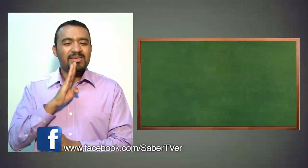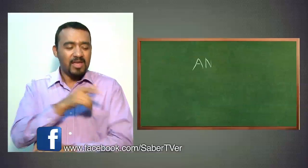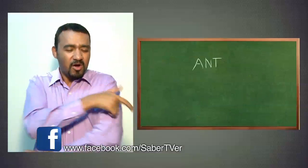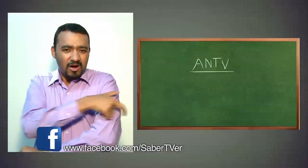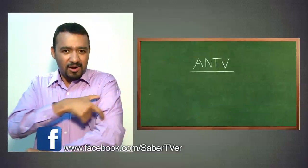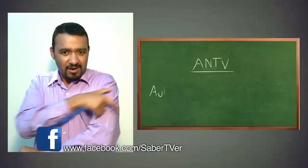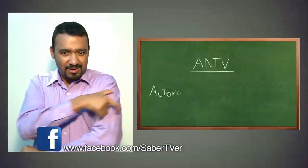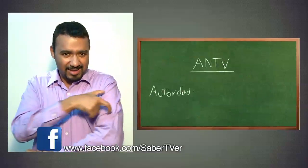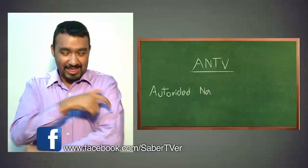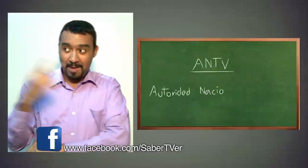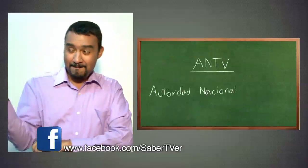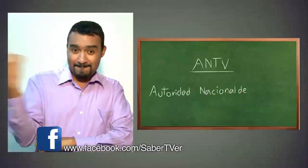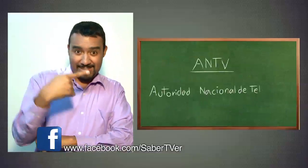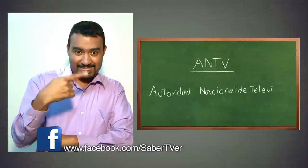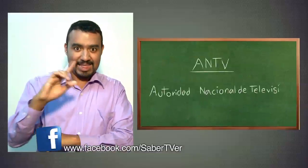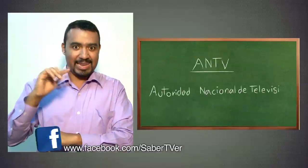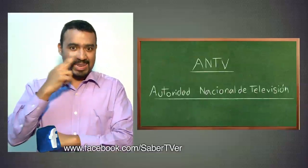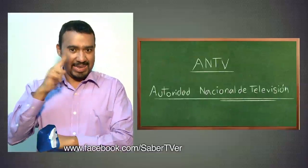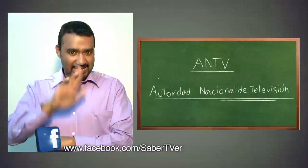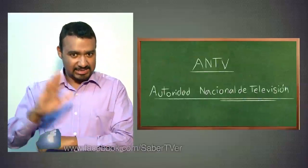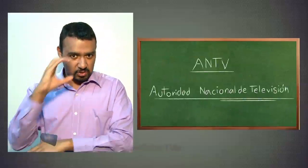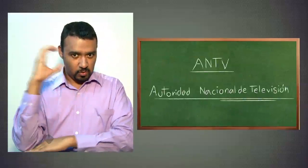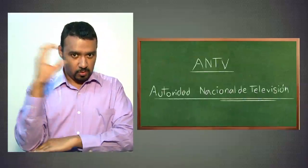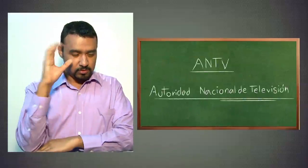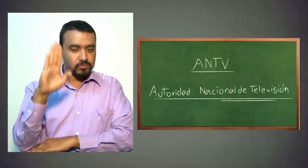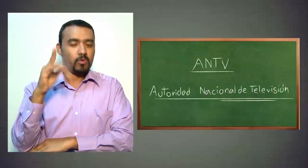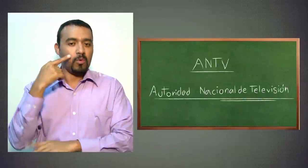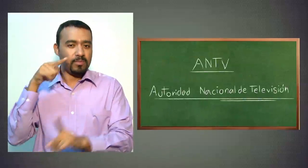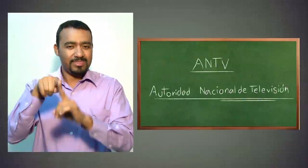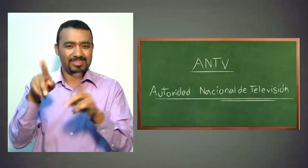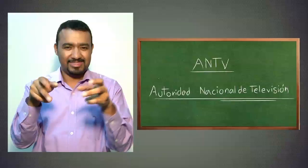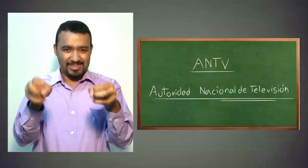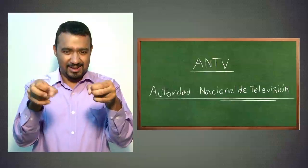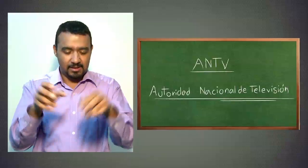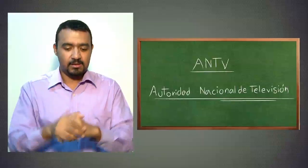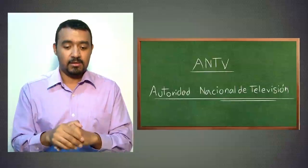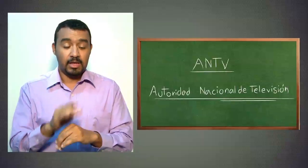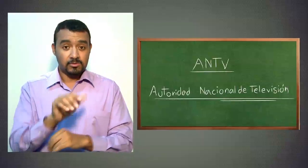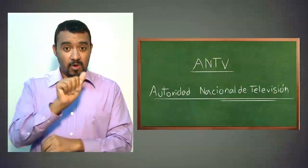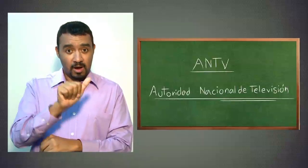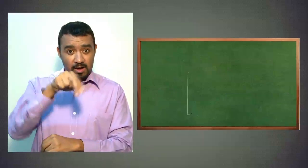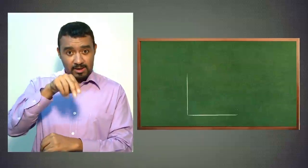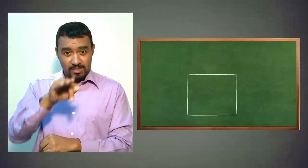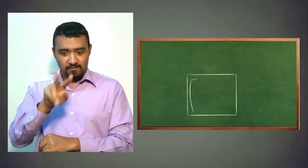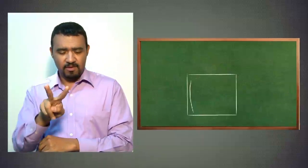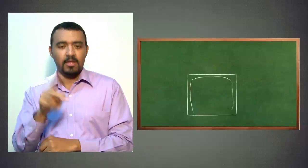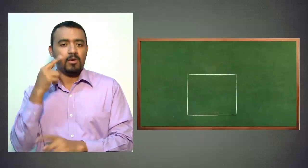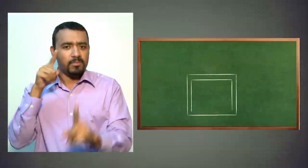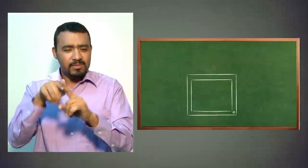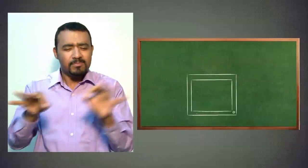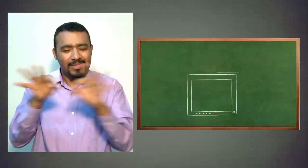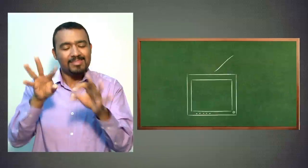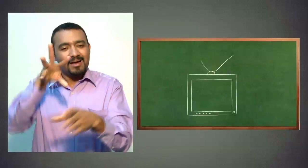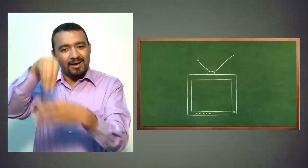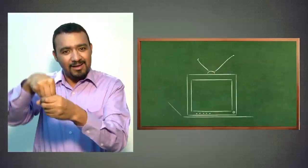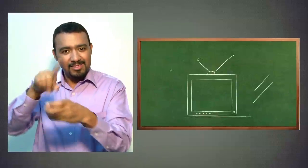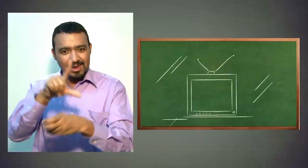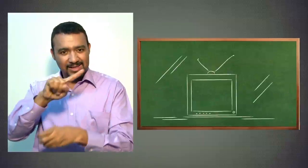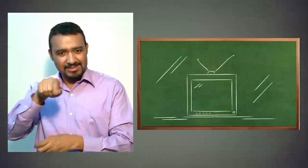expedido por la Autoridad Nacional de Televisión. En este acuerdo, la ANTB definió las reglas para la implementación del lenguaje de